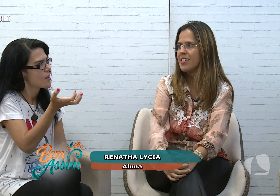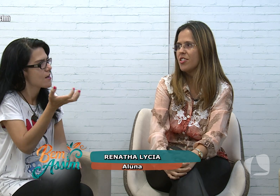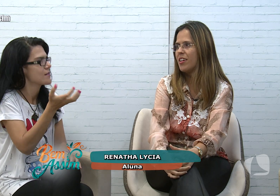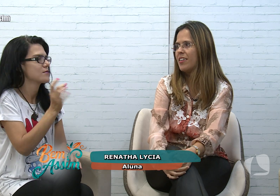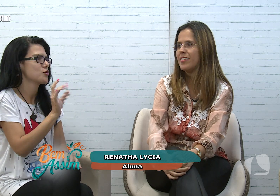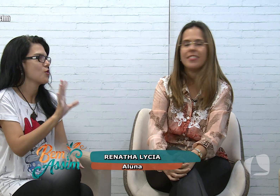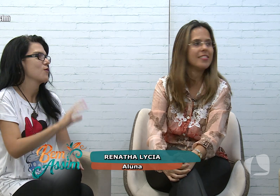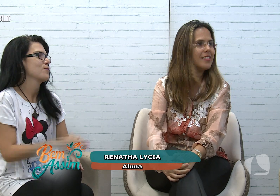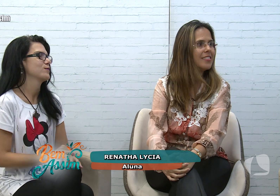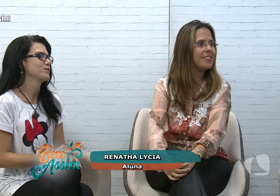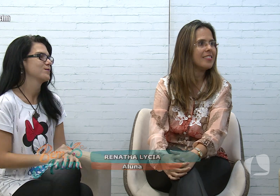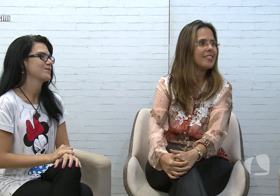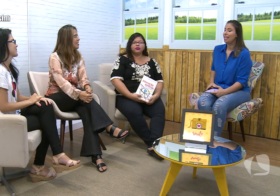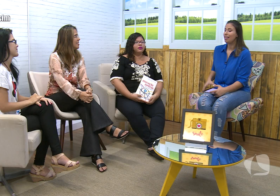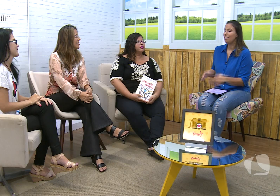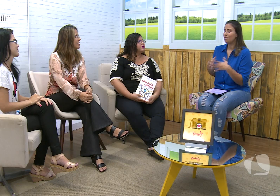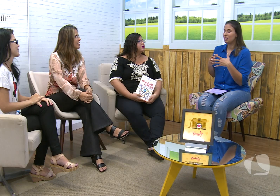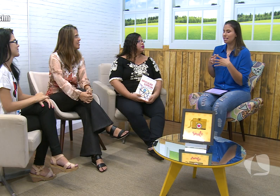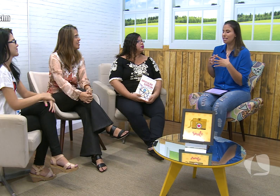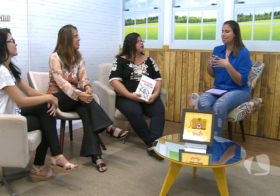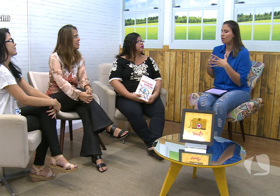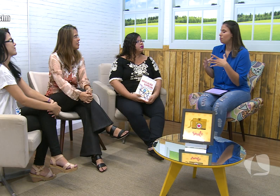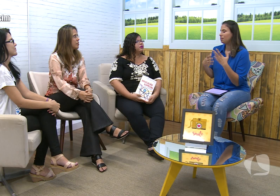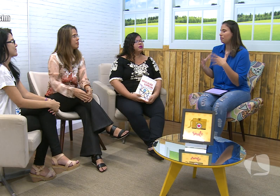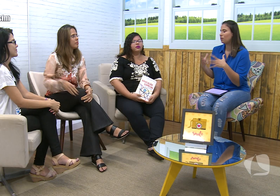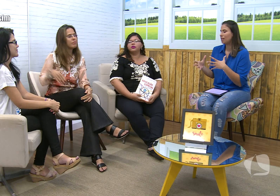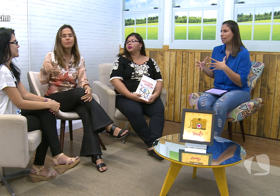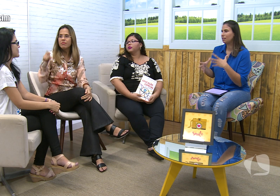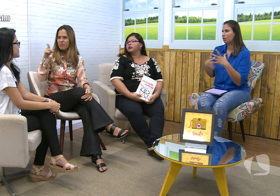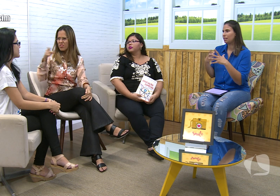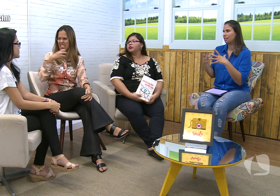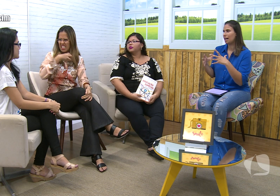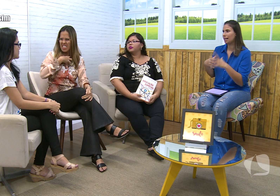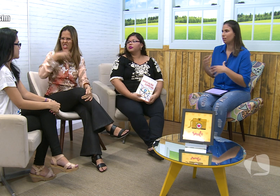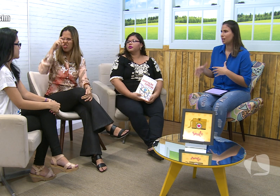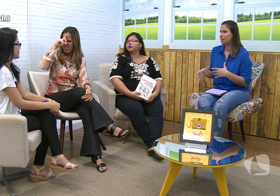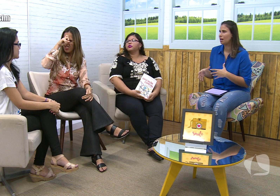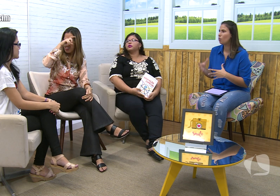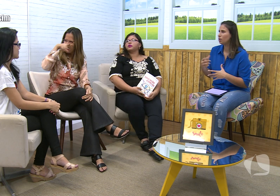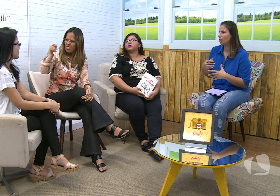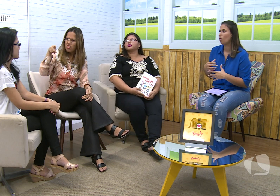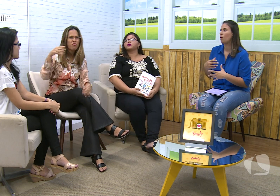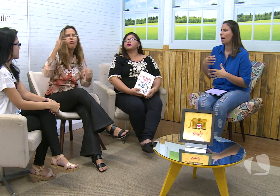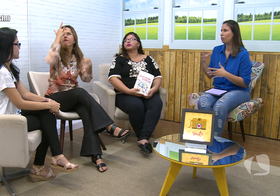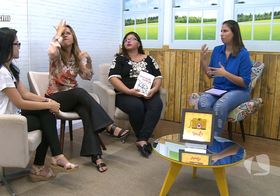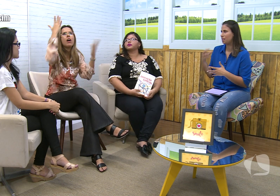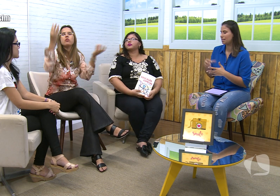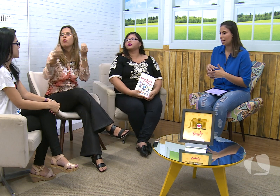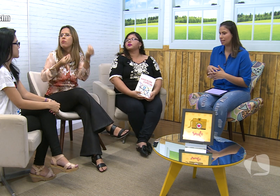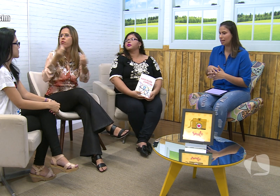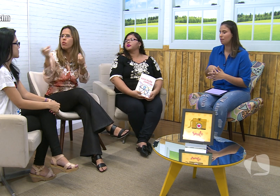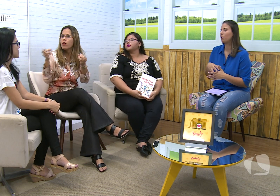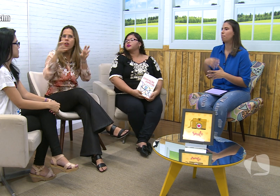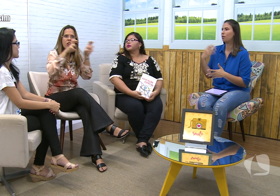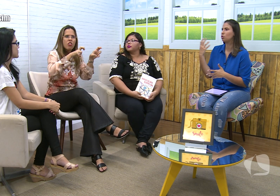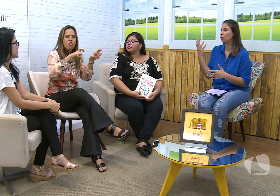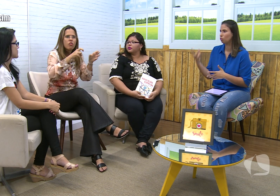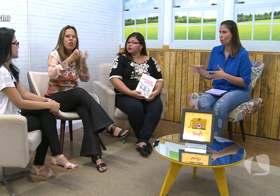nesta área. E você sentiu dificuldade durante a graduação ou não? A universidade, ela lhe proporcionou